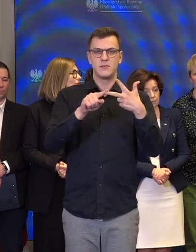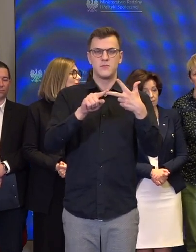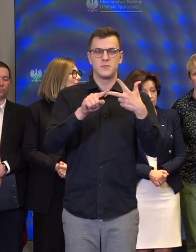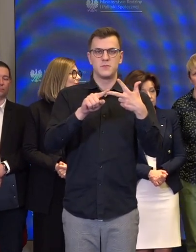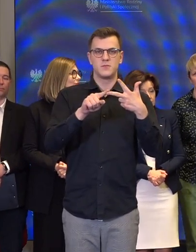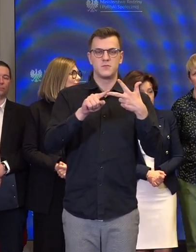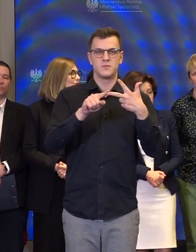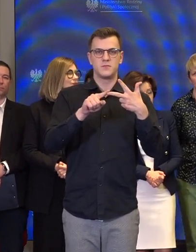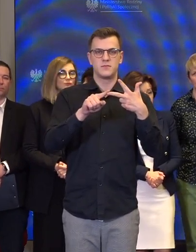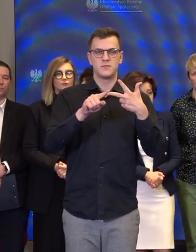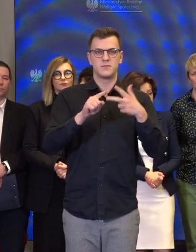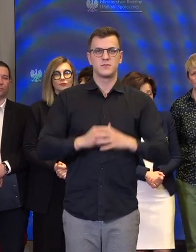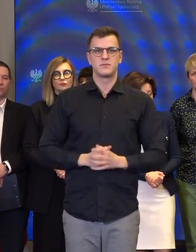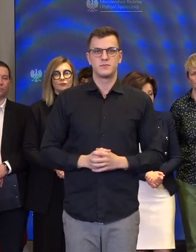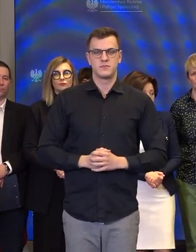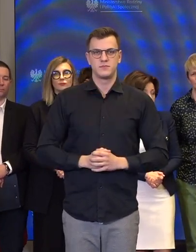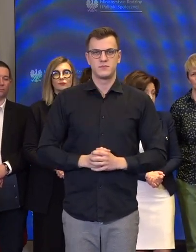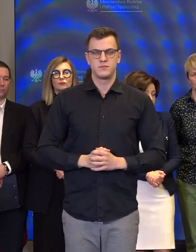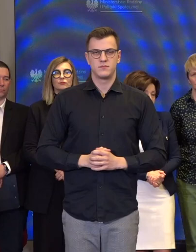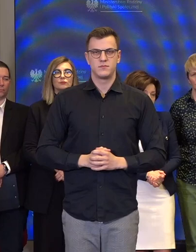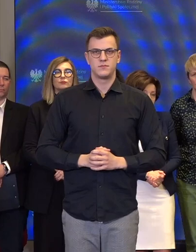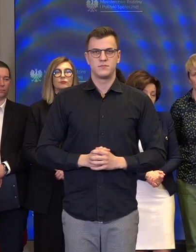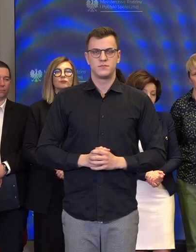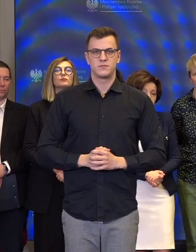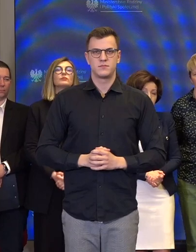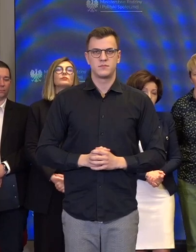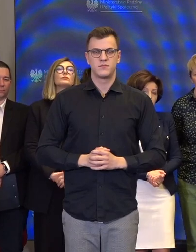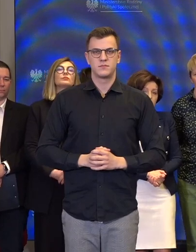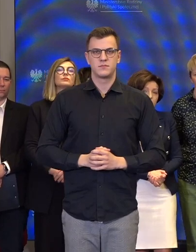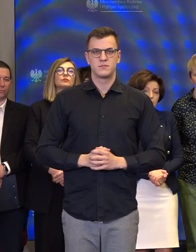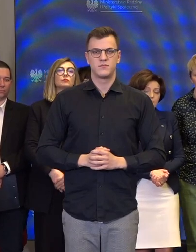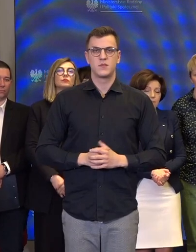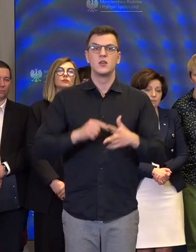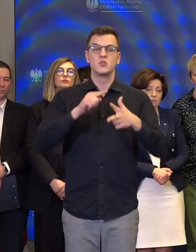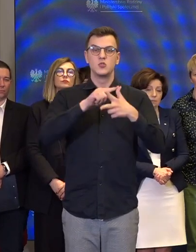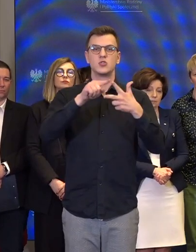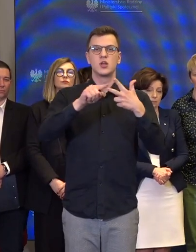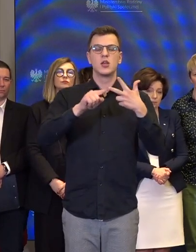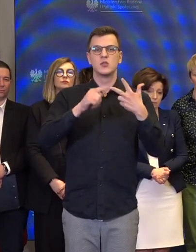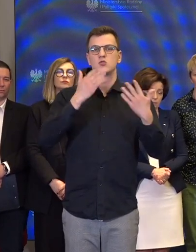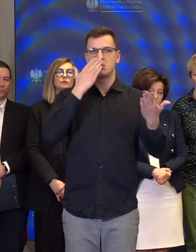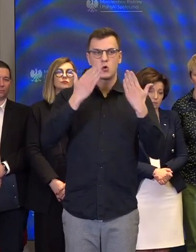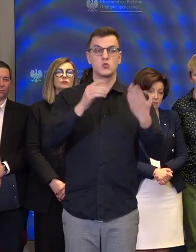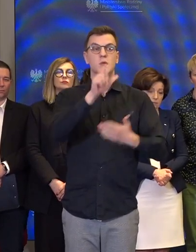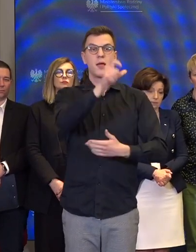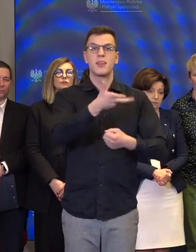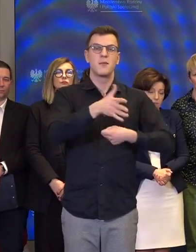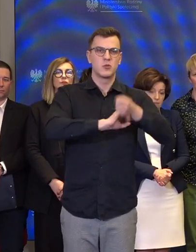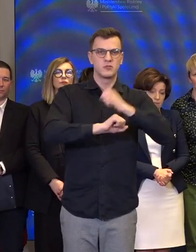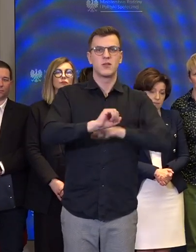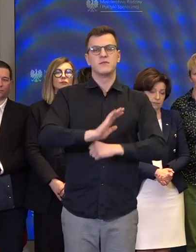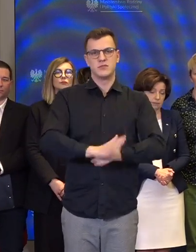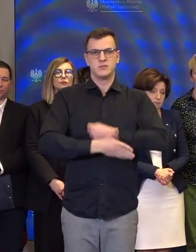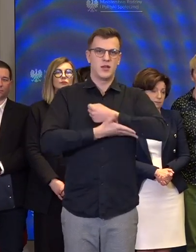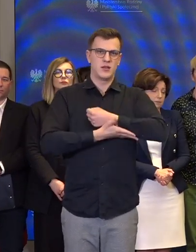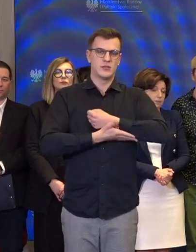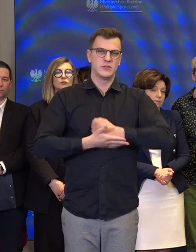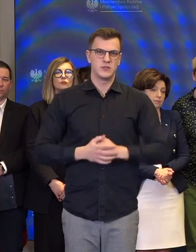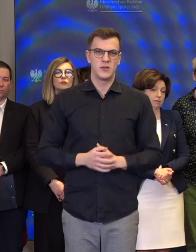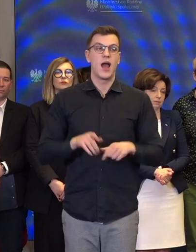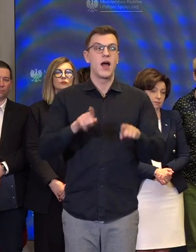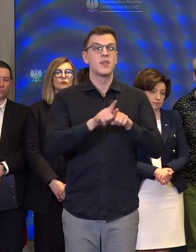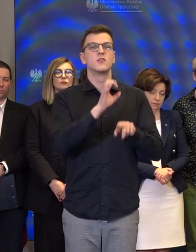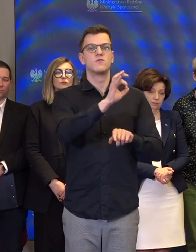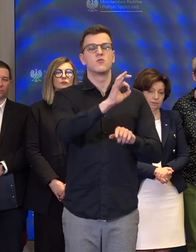powiedziałbym model wspierania osoby z niepełnosprawnością i